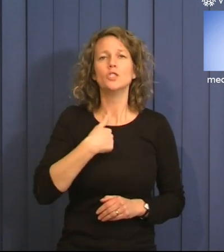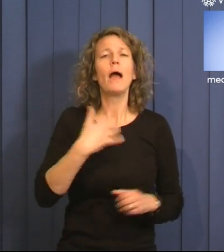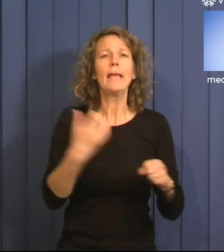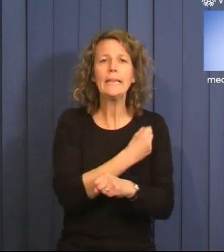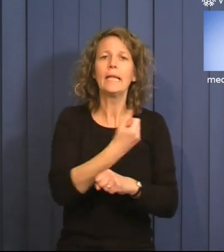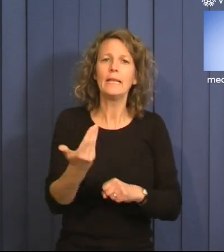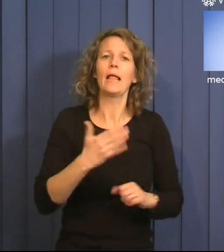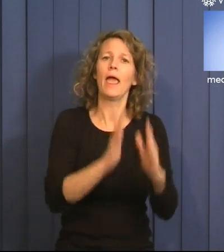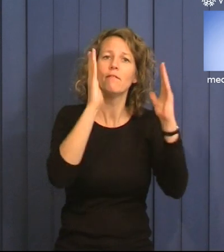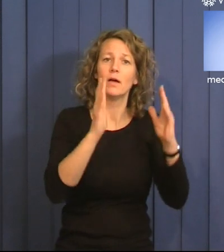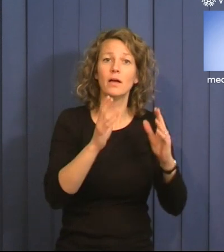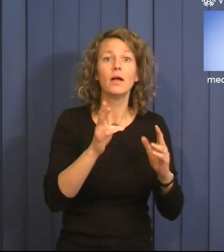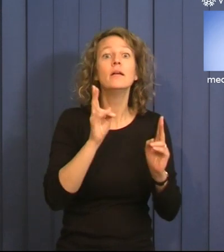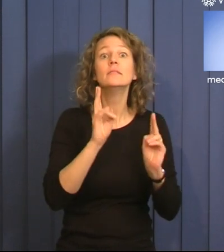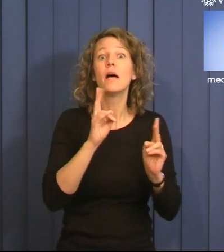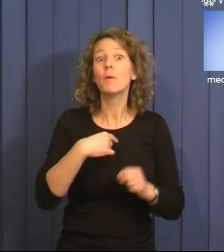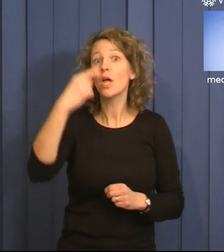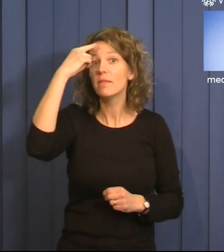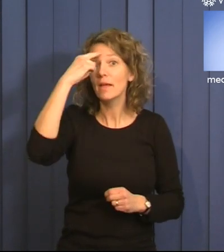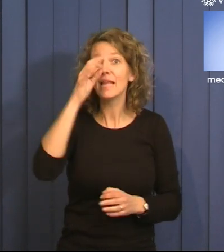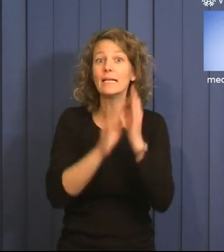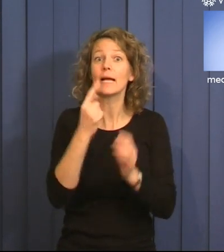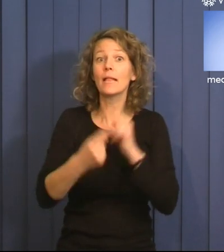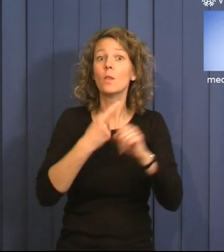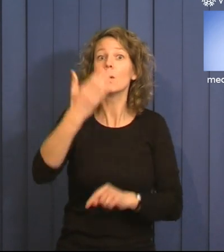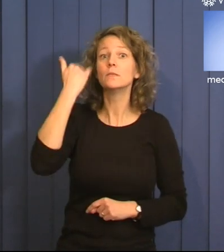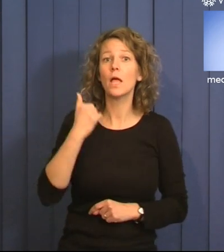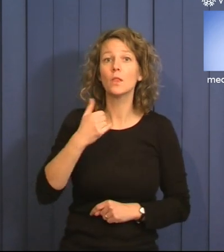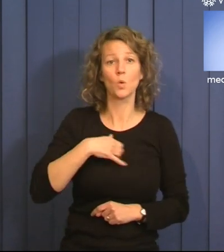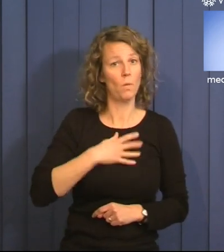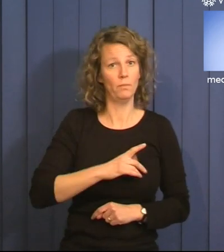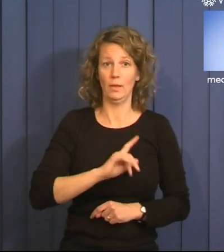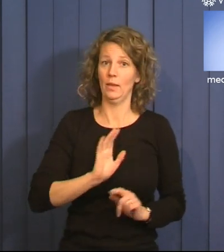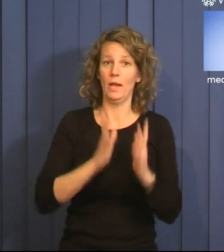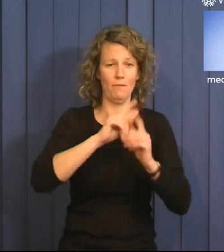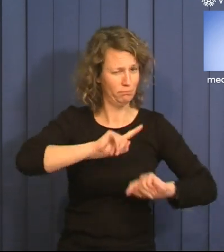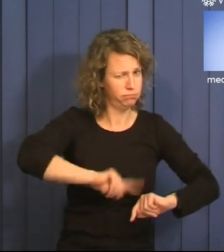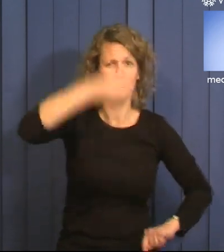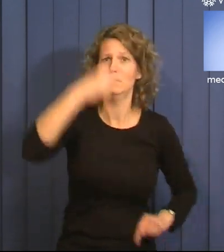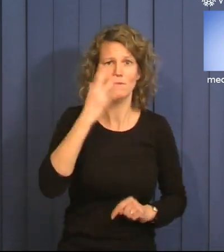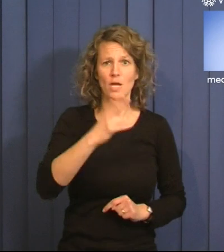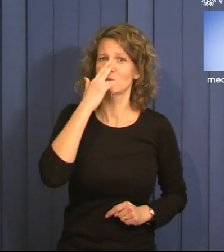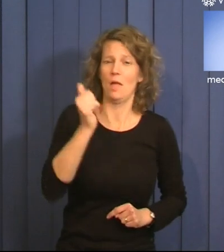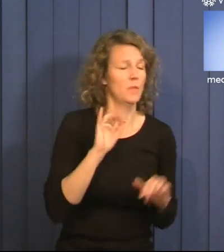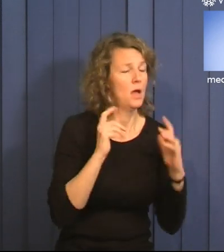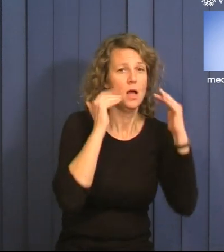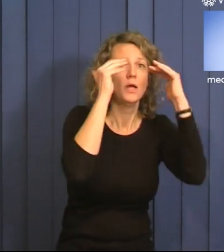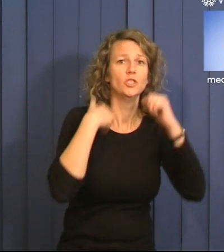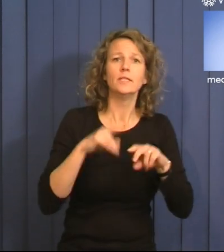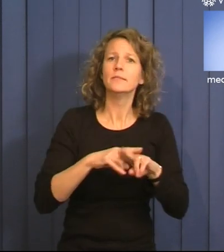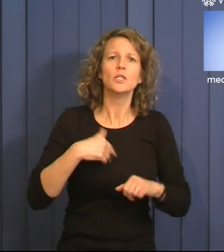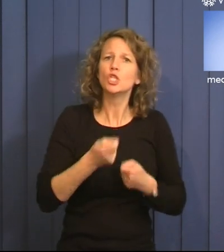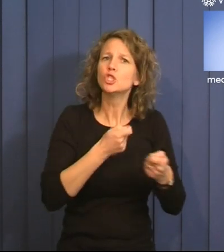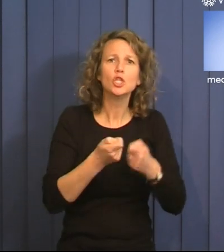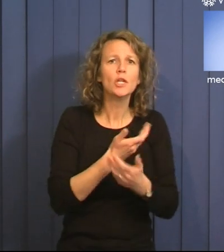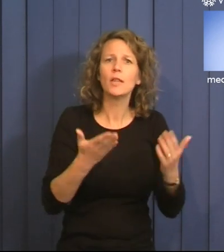Samma mening ekar i mitt huvud för exakt ett år sedan. Mitt liv rullade på i formulett-tempo. Jag kände att jag inte var chef över